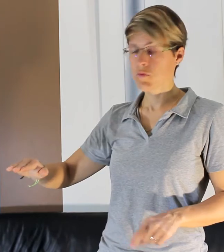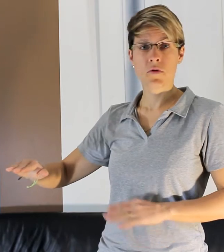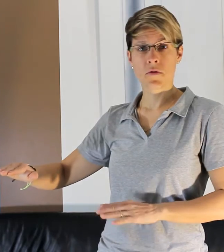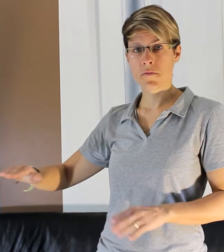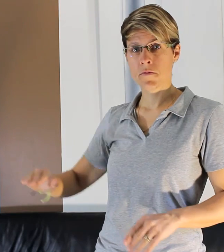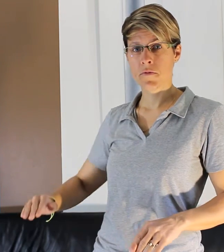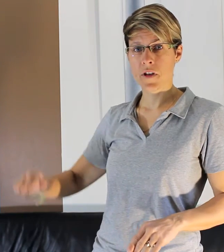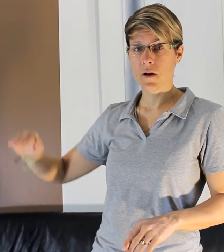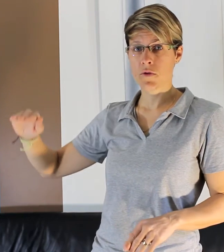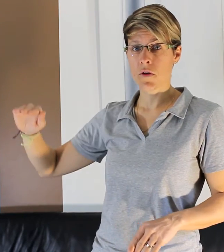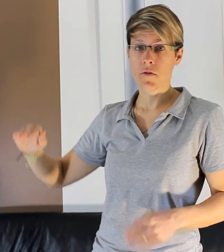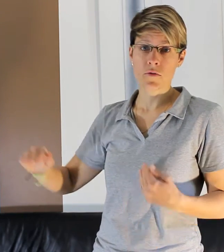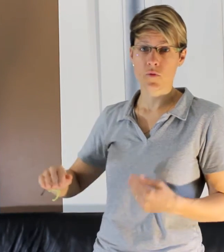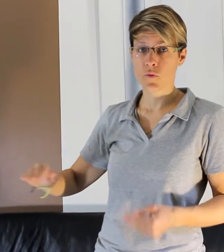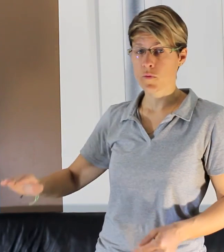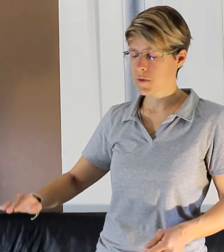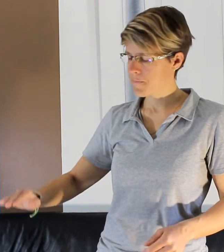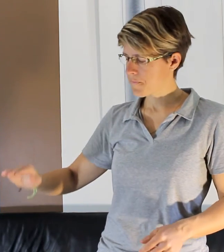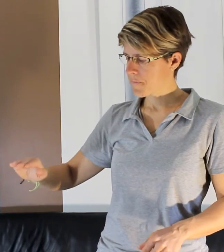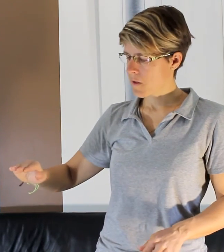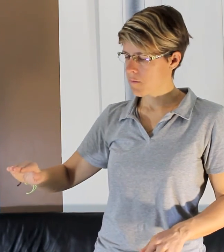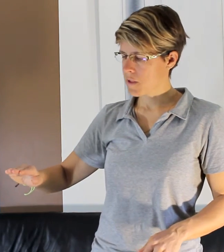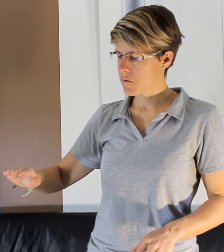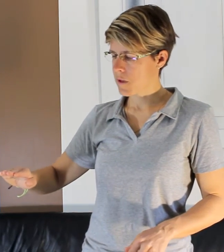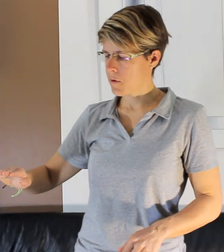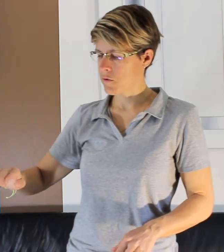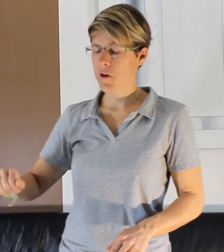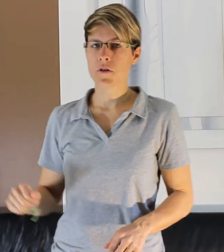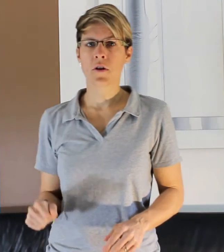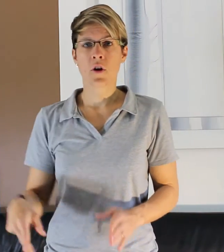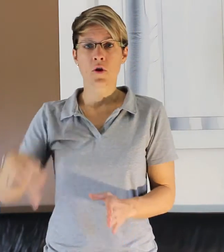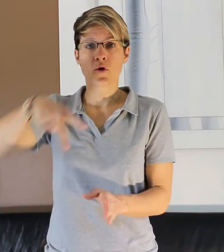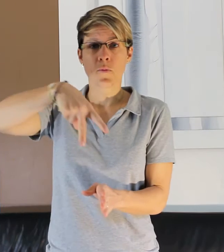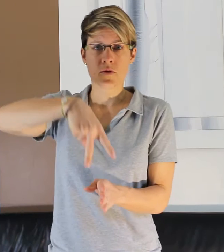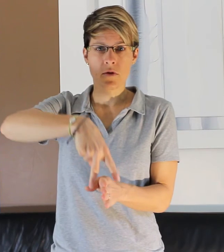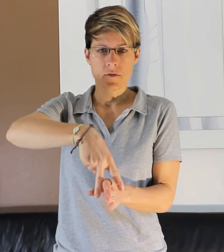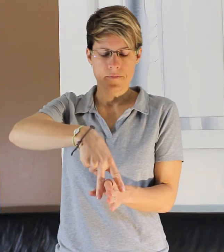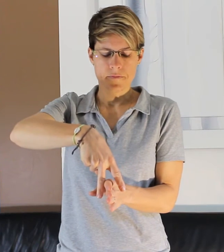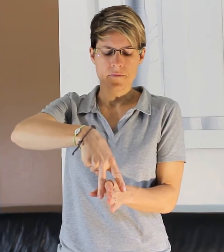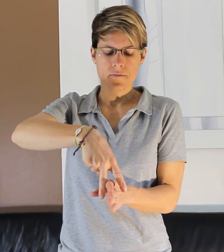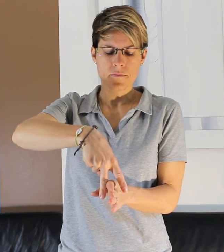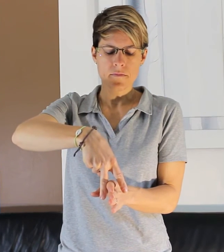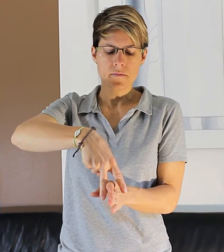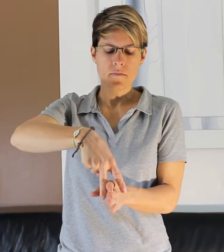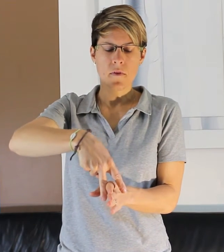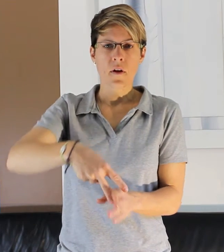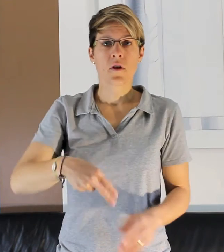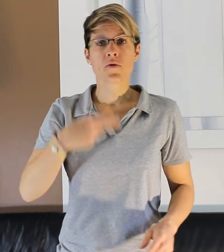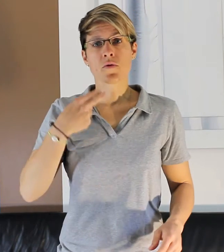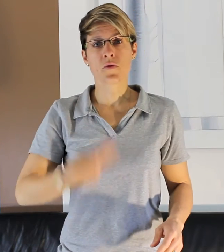Donc, vous faites la hauteur en fonction de vous. Comme il est juste à ma hauteur. Je monte dessus